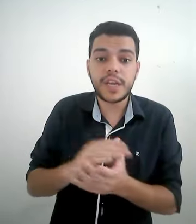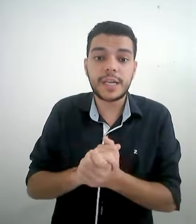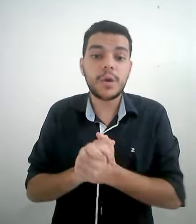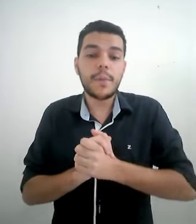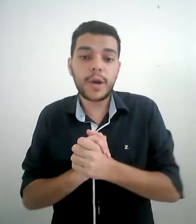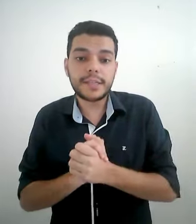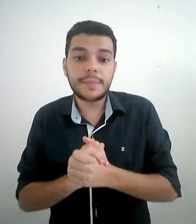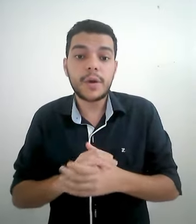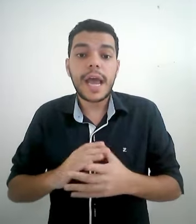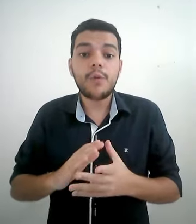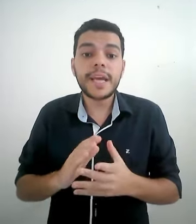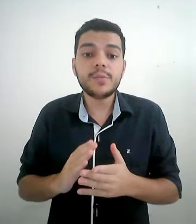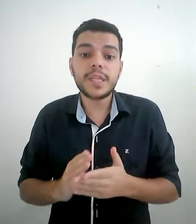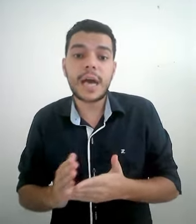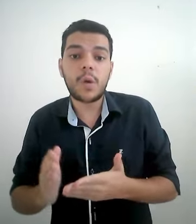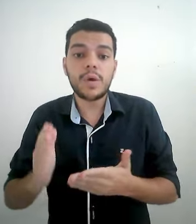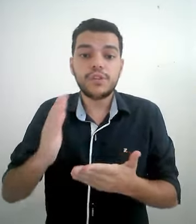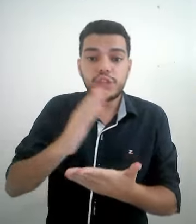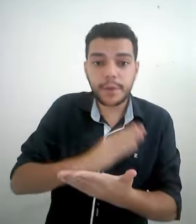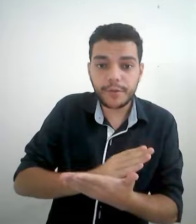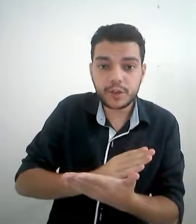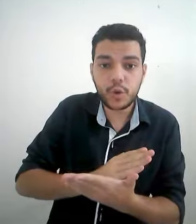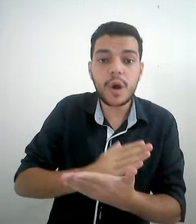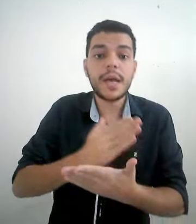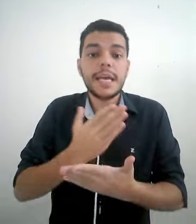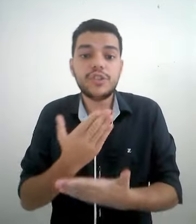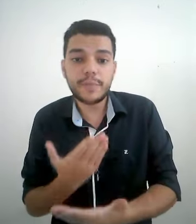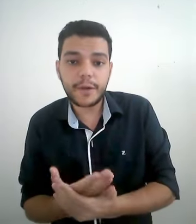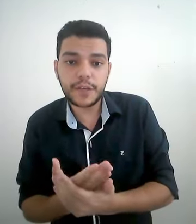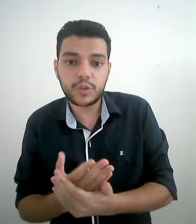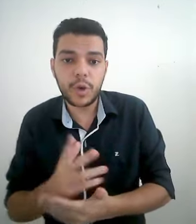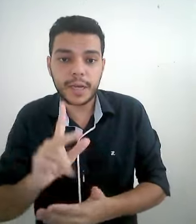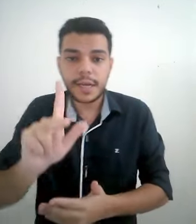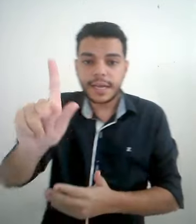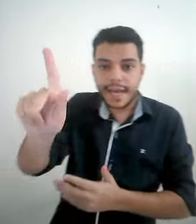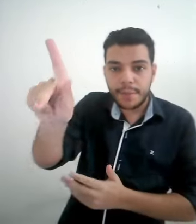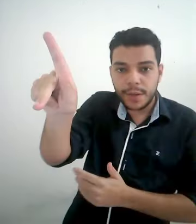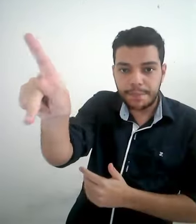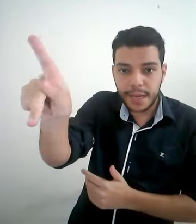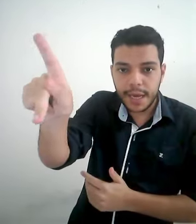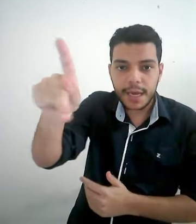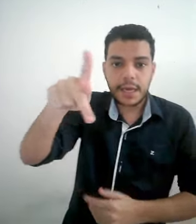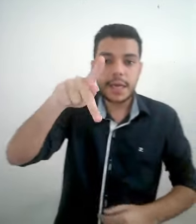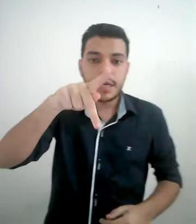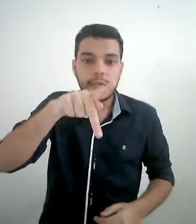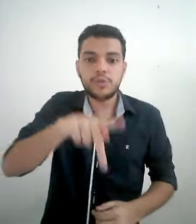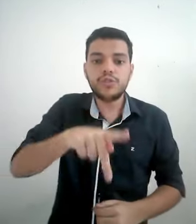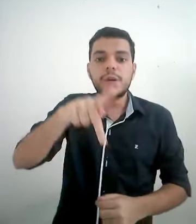gênero. Por exemplo, é o mesmo sinal de professor e de professora, que é a mão em P, indo de um